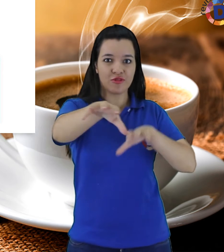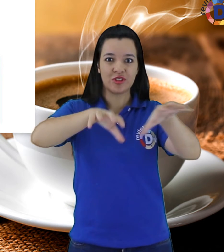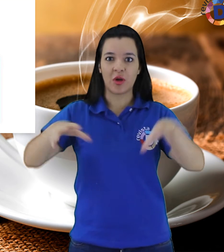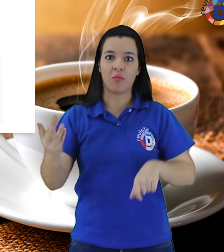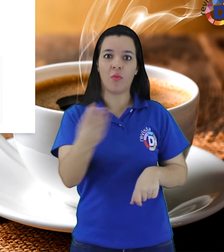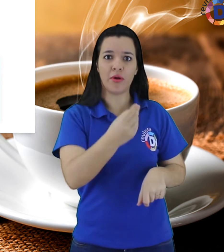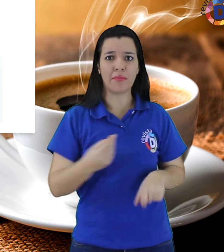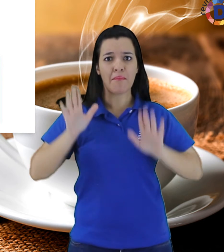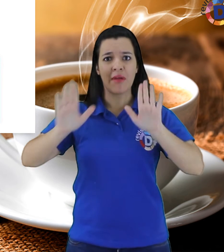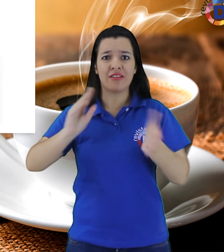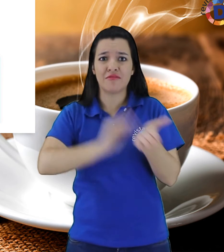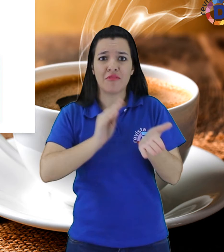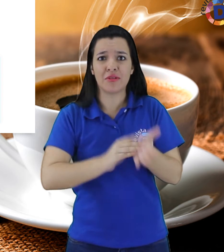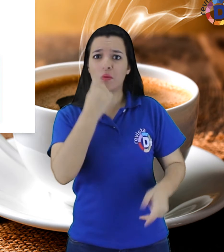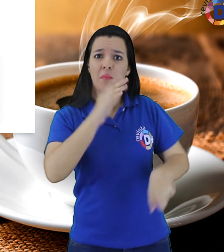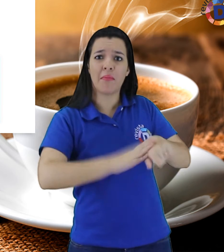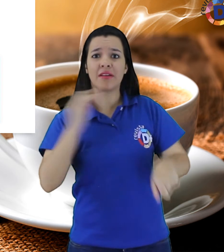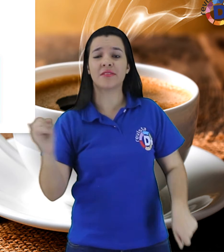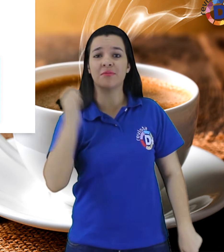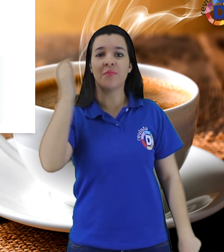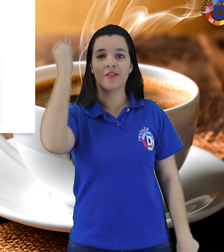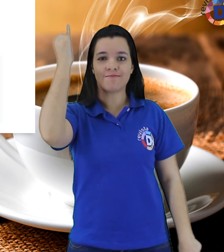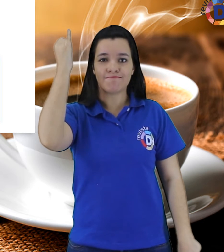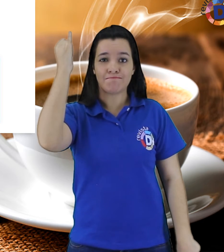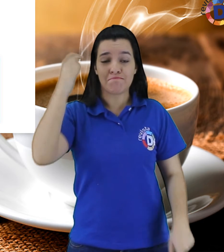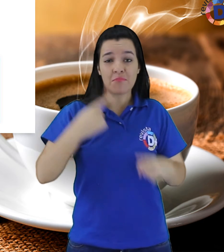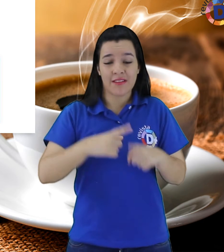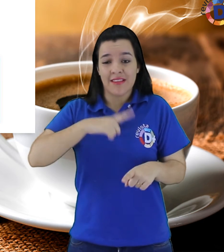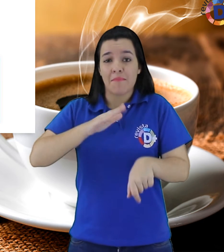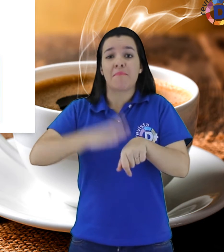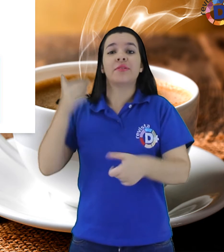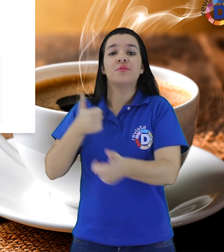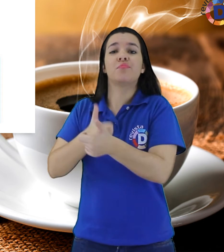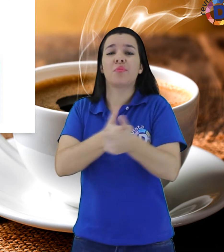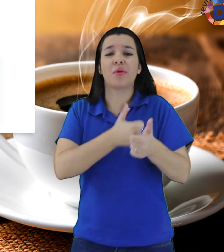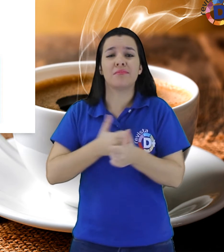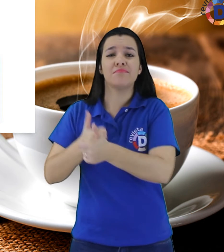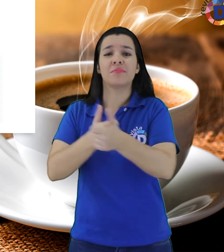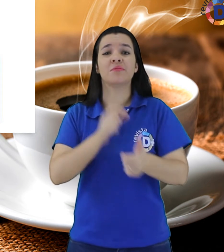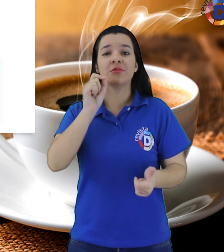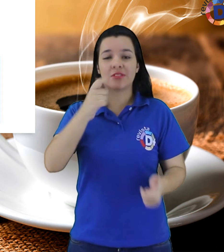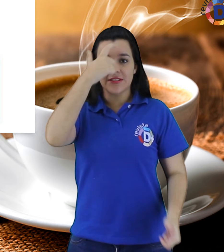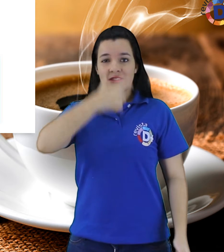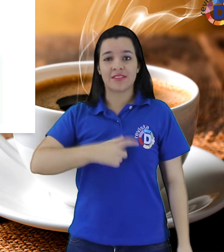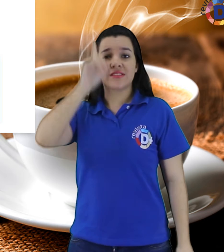a mais importante delas é também a mais próxima. Independentemente da limitação,